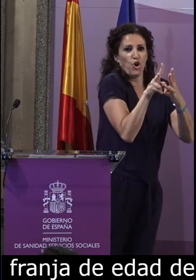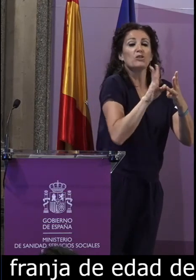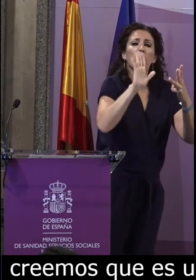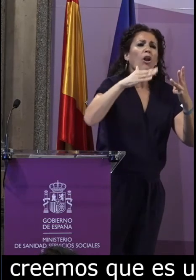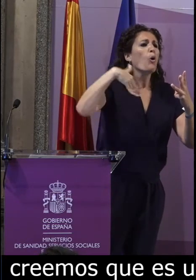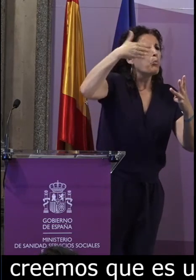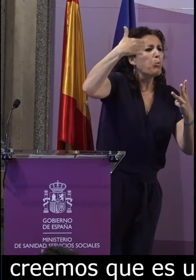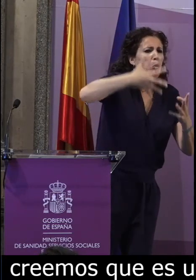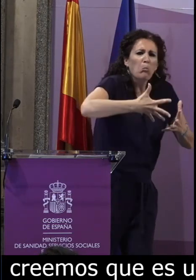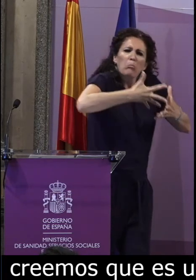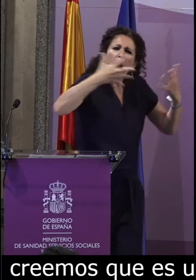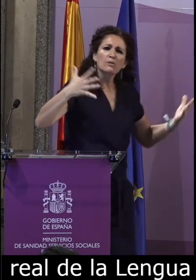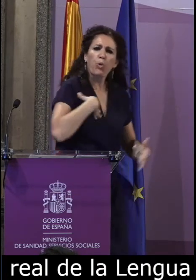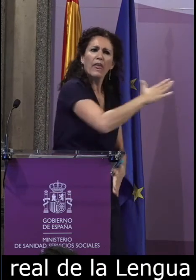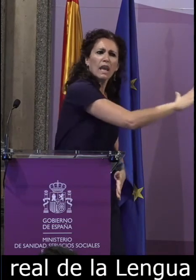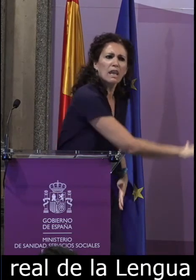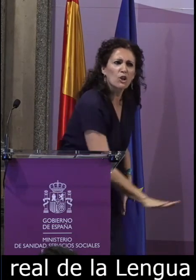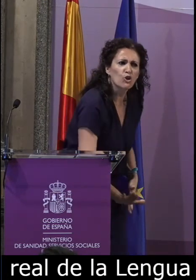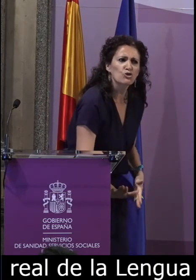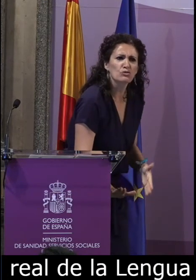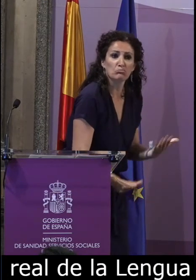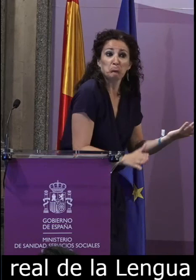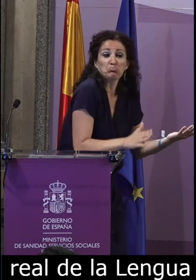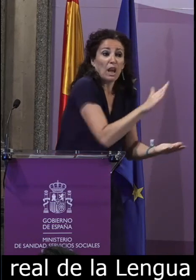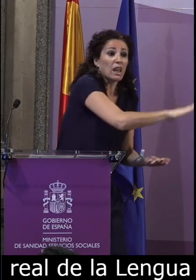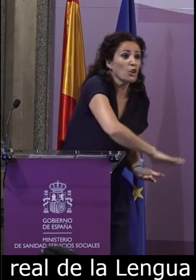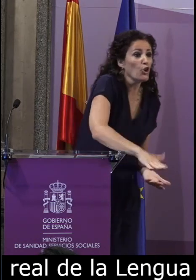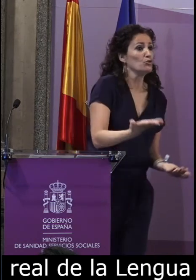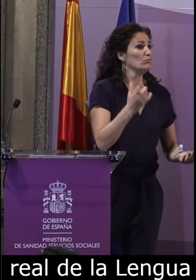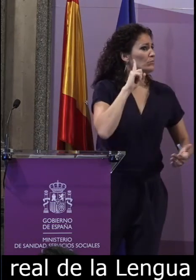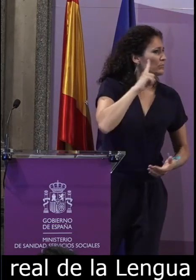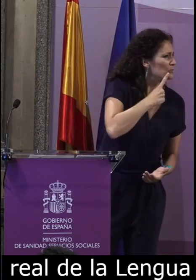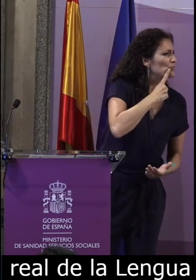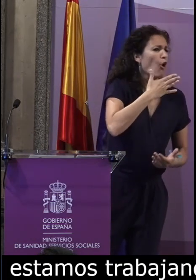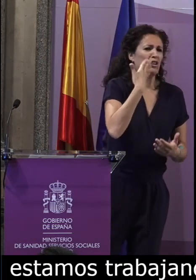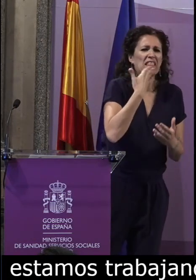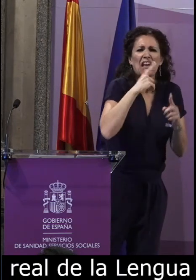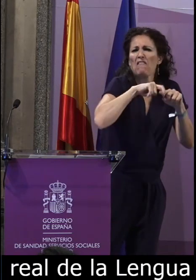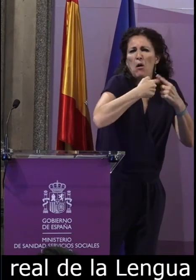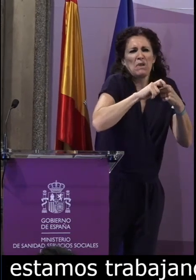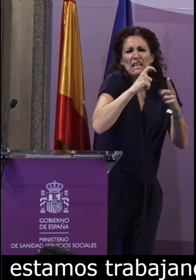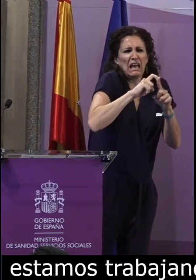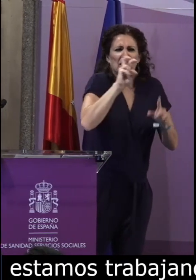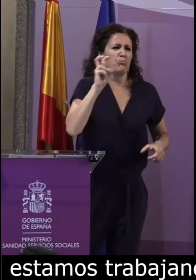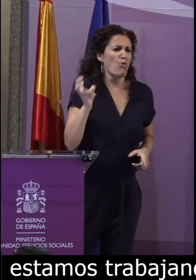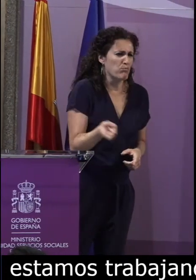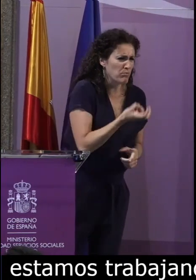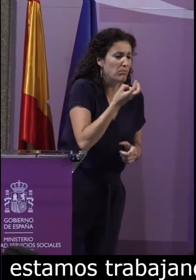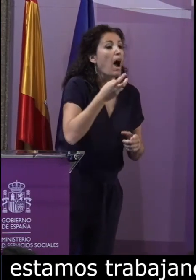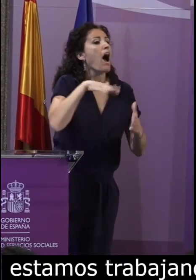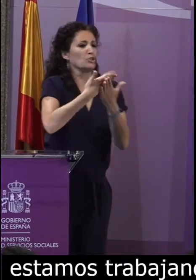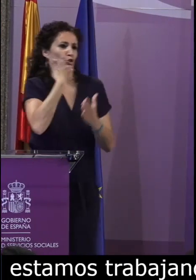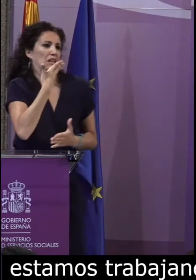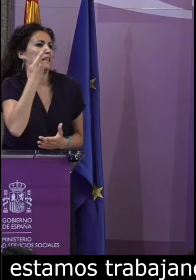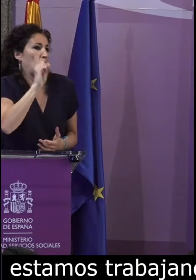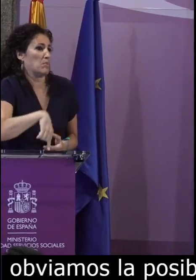trabajando con los tres grupos pero no obviamos la posibilidad de ampliar a mayor franja de edad niños,